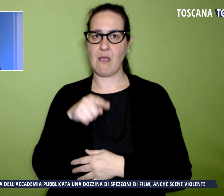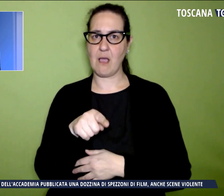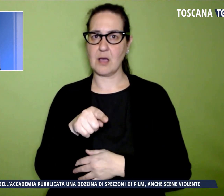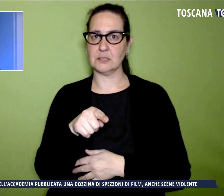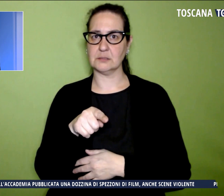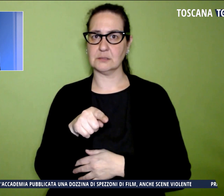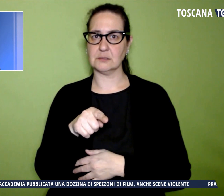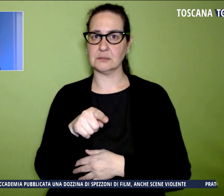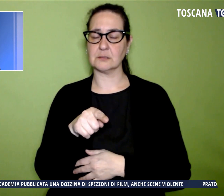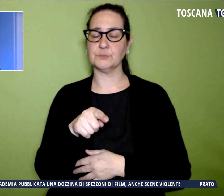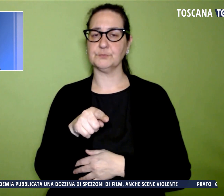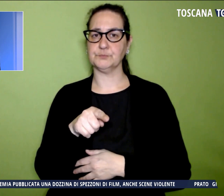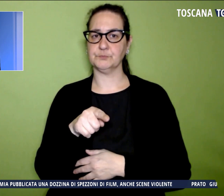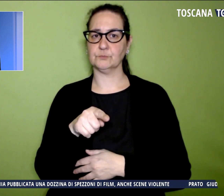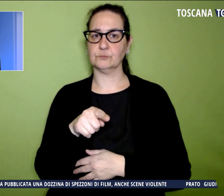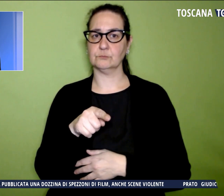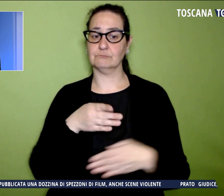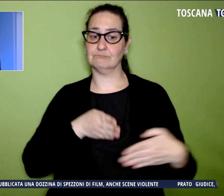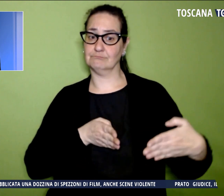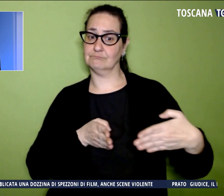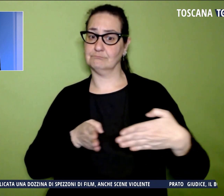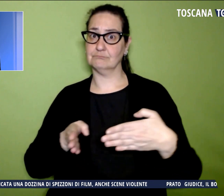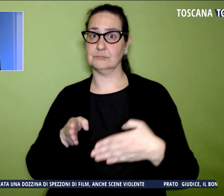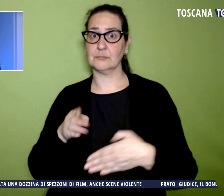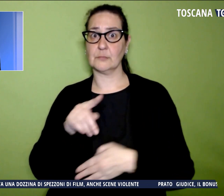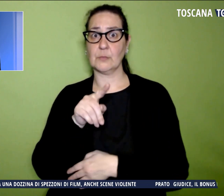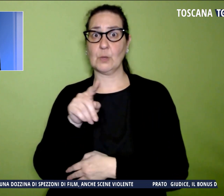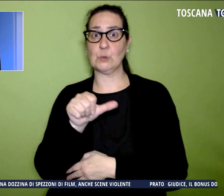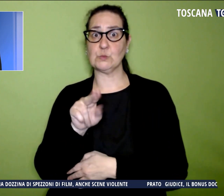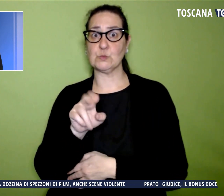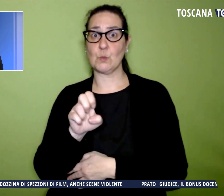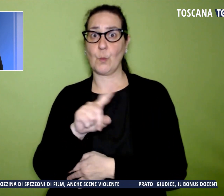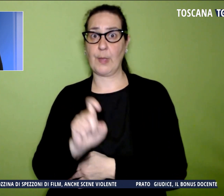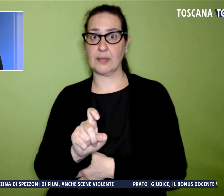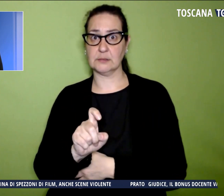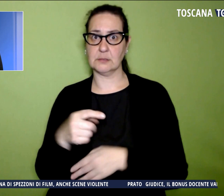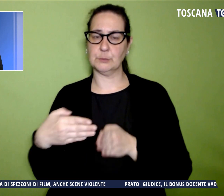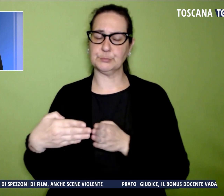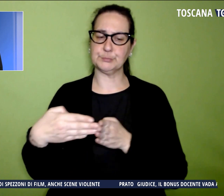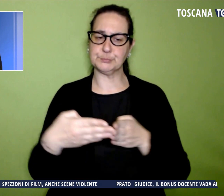superato il canale di Suez sta navigando verso l'Italia.